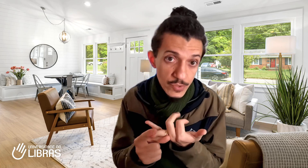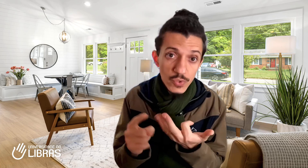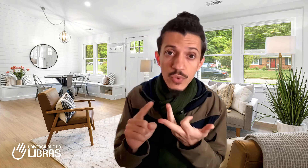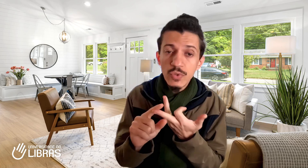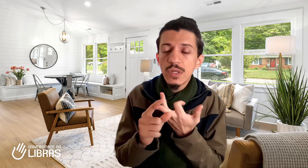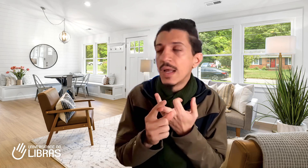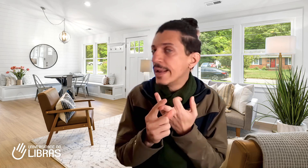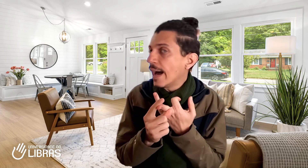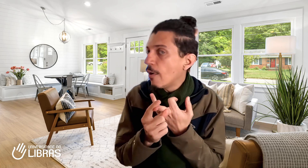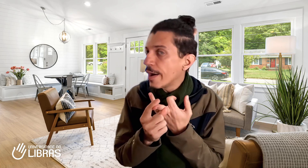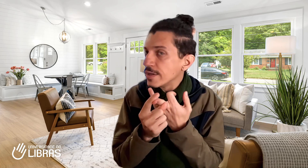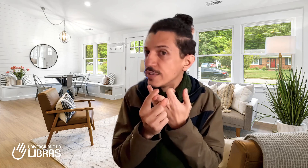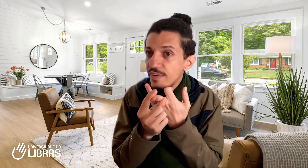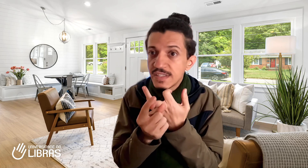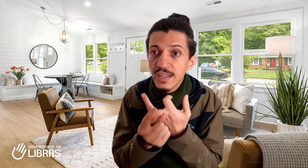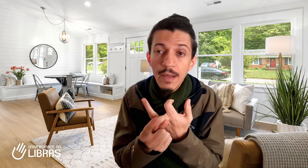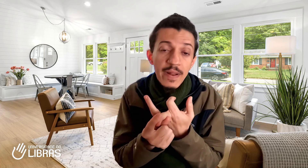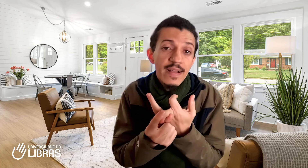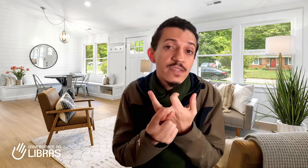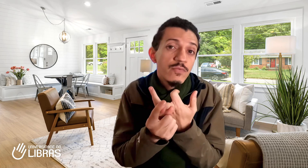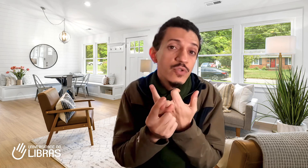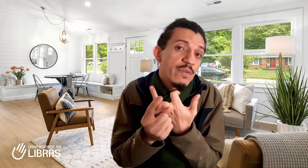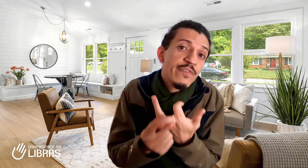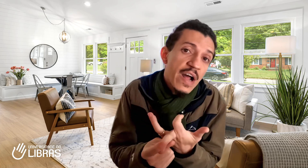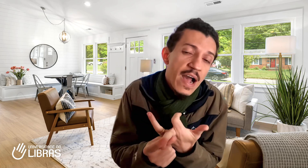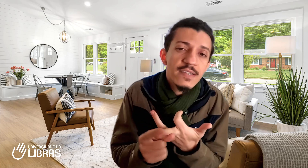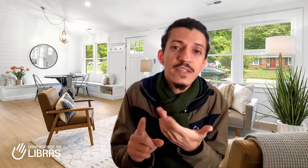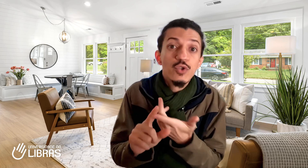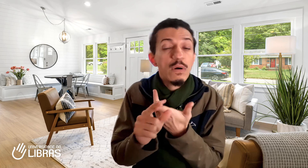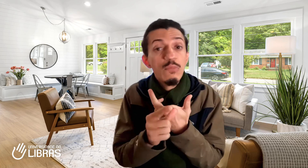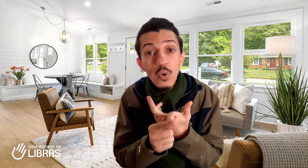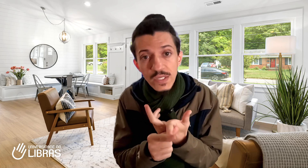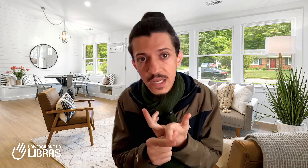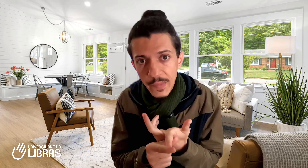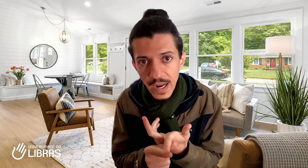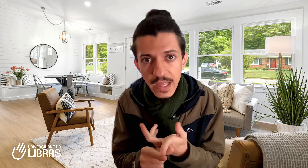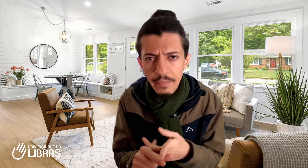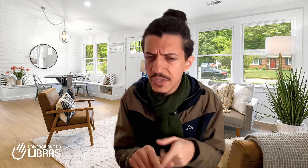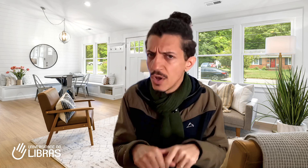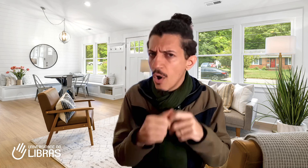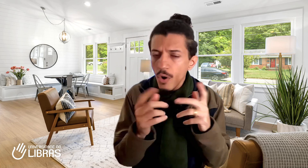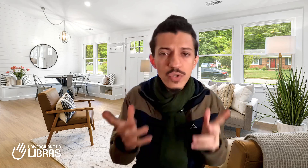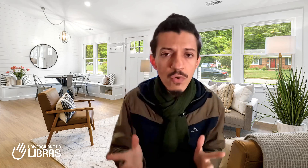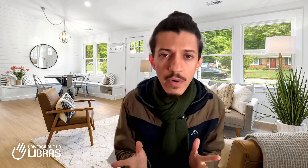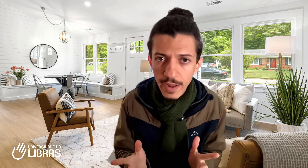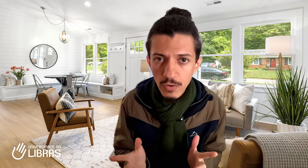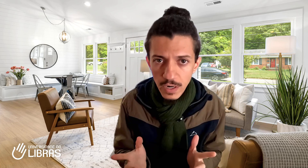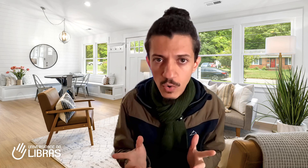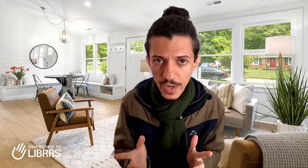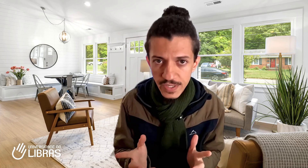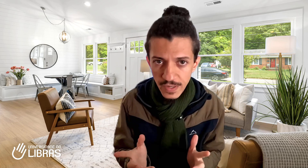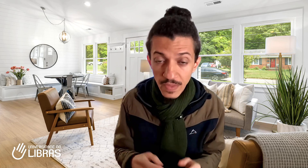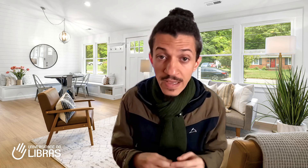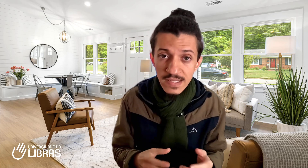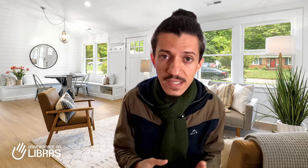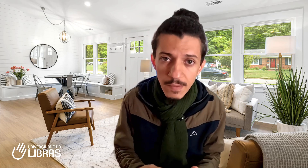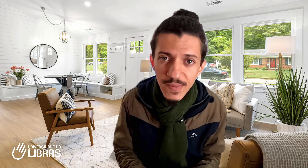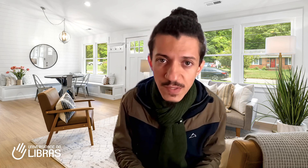surdos, na hora de fazer a interpretação de uma frase, de uma música para Libras, ou de qualquer outra coisa. simplesmente